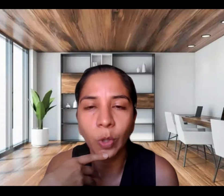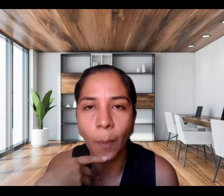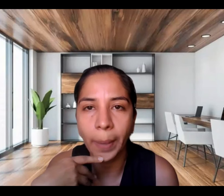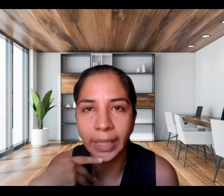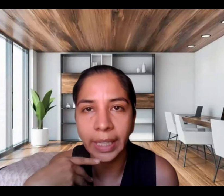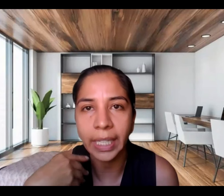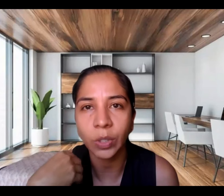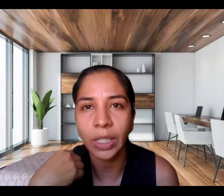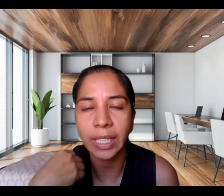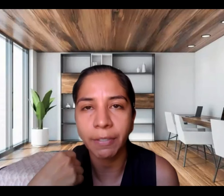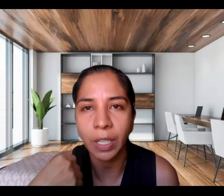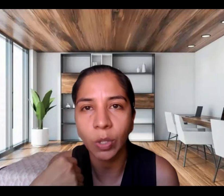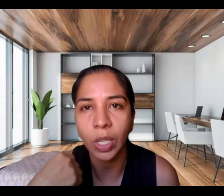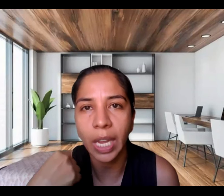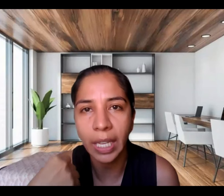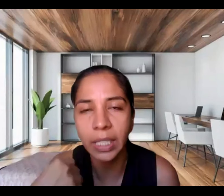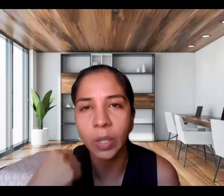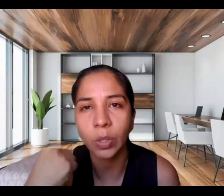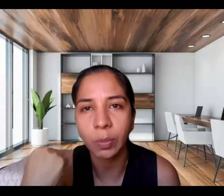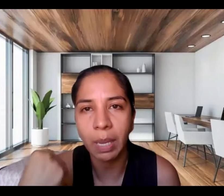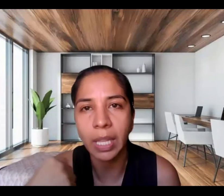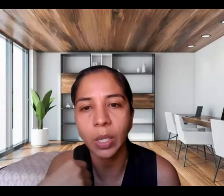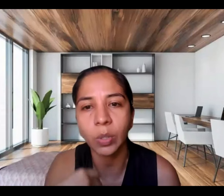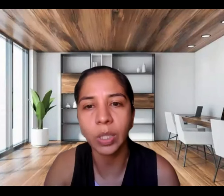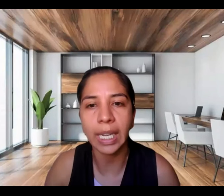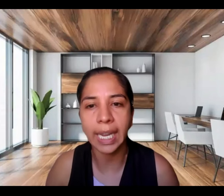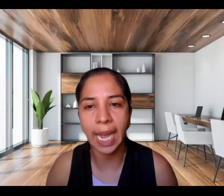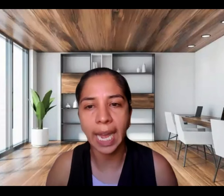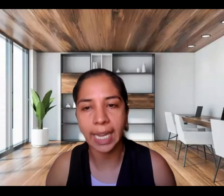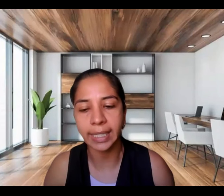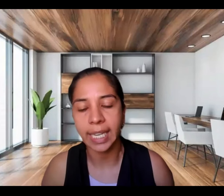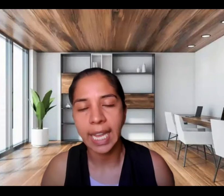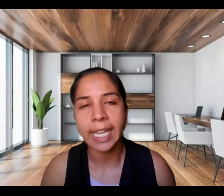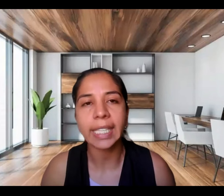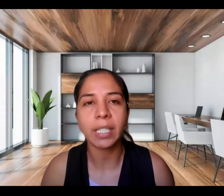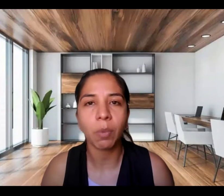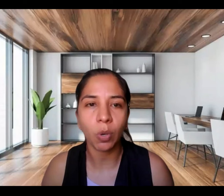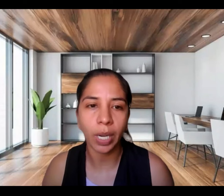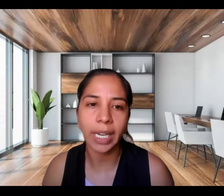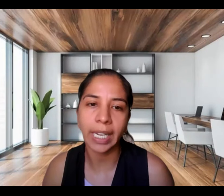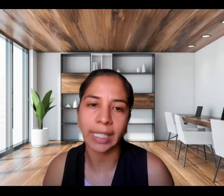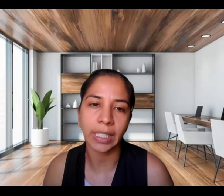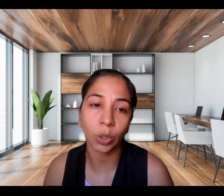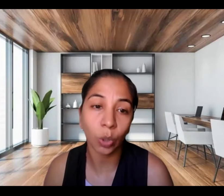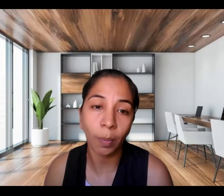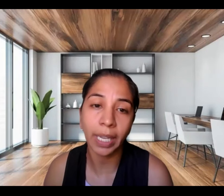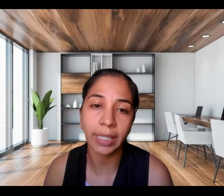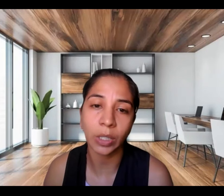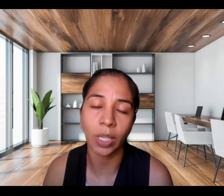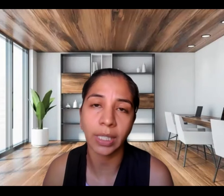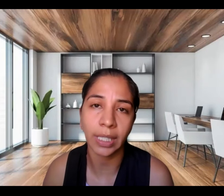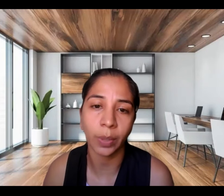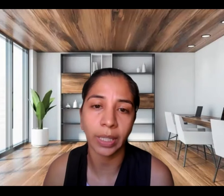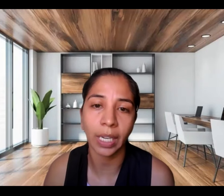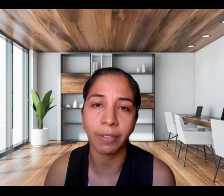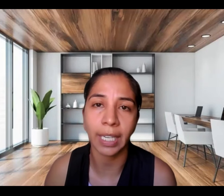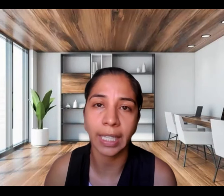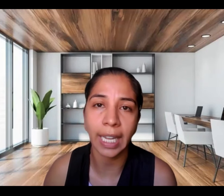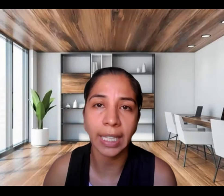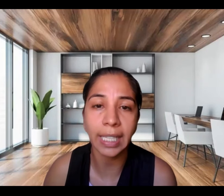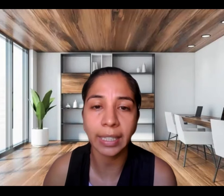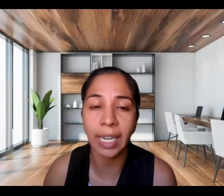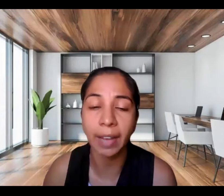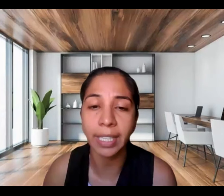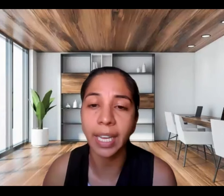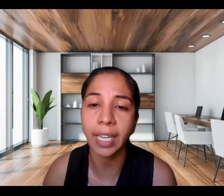podamos comprender esos desafíos éticos, médicos y legales que se involucran en estas tomas de decisiones que se encuentran al